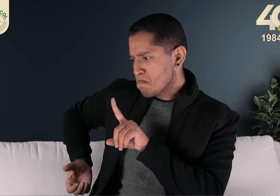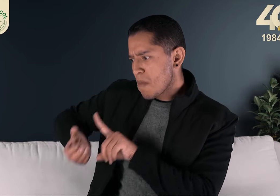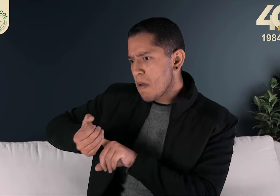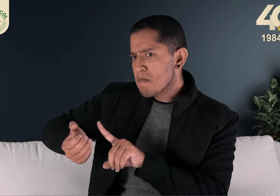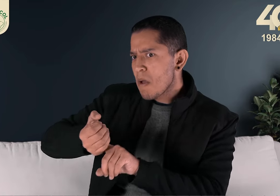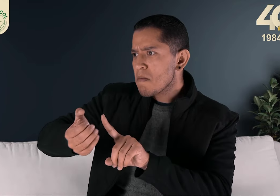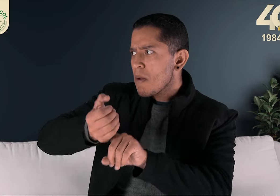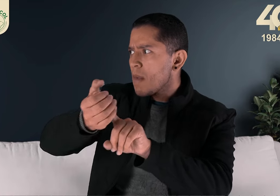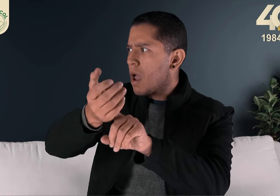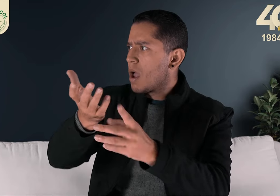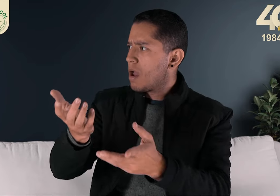buscar información e indagar.